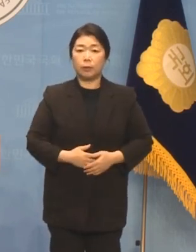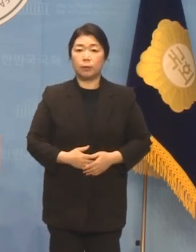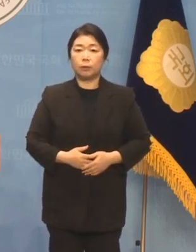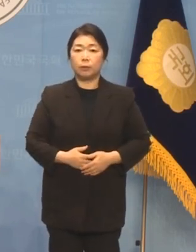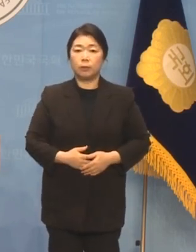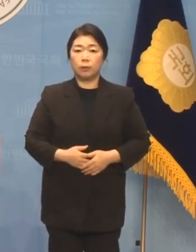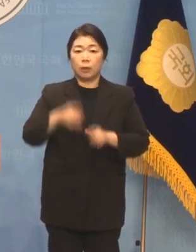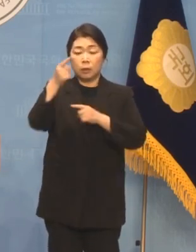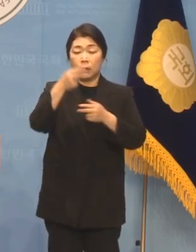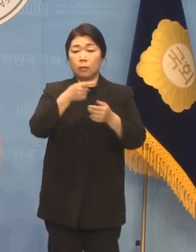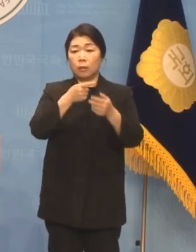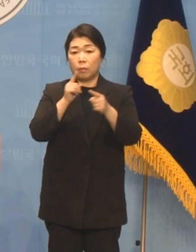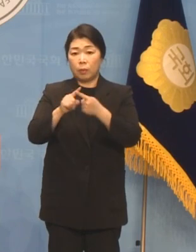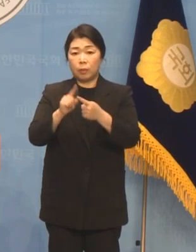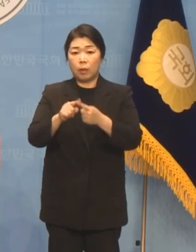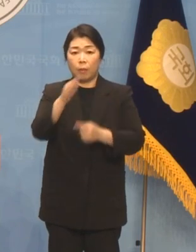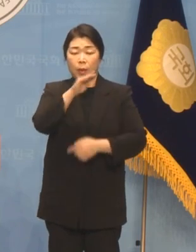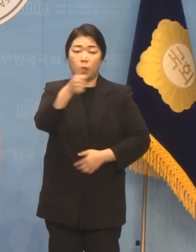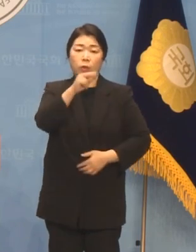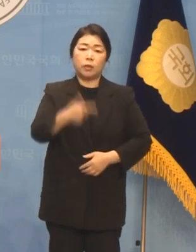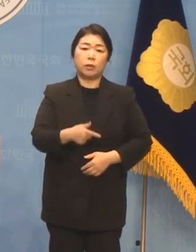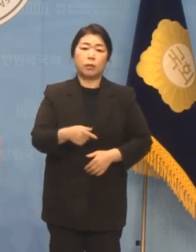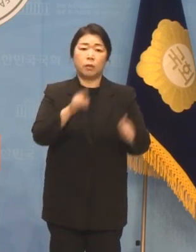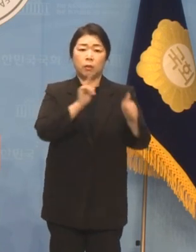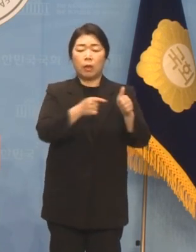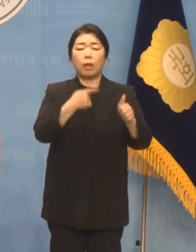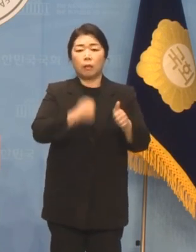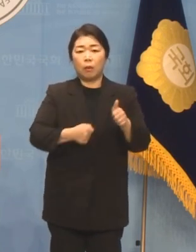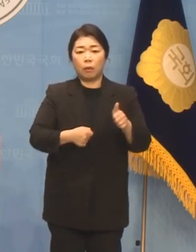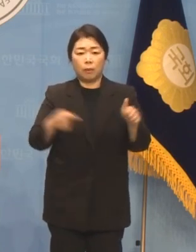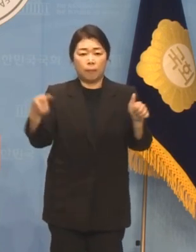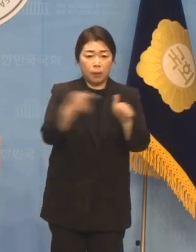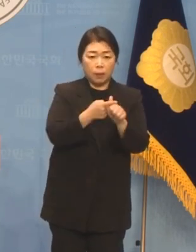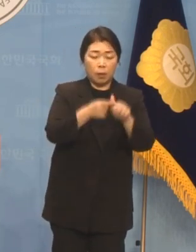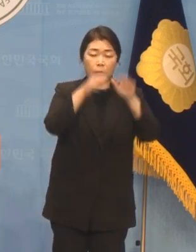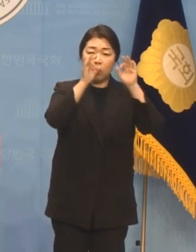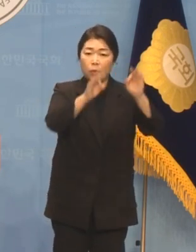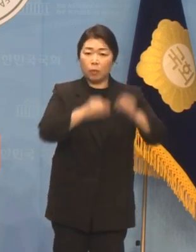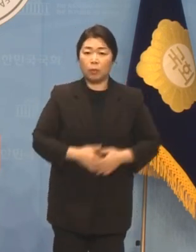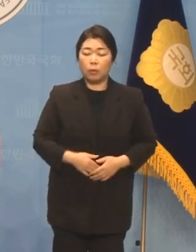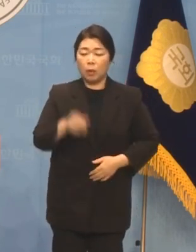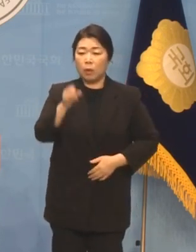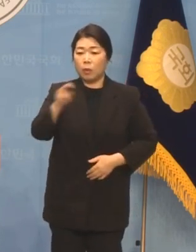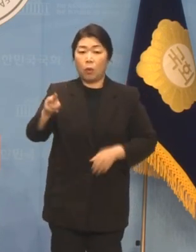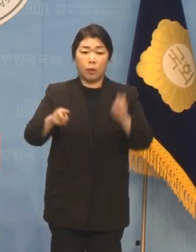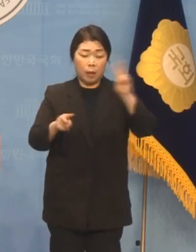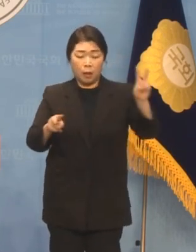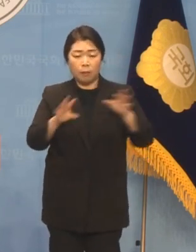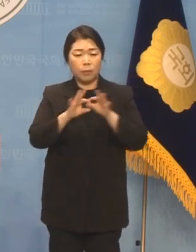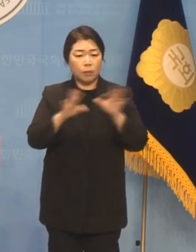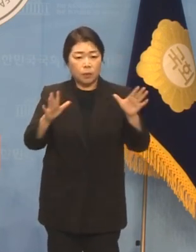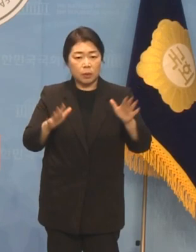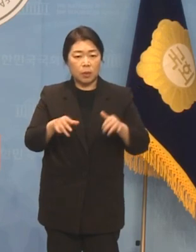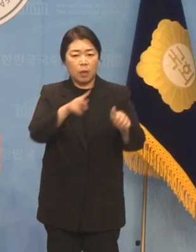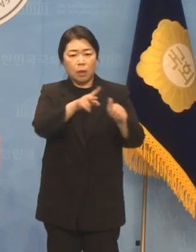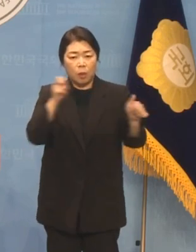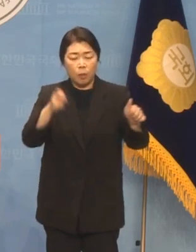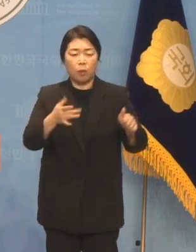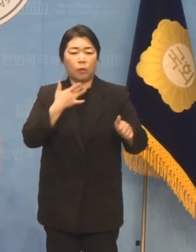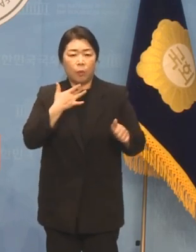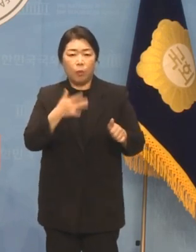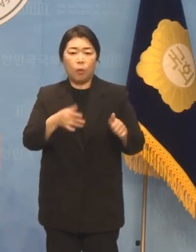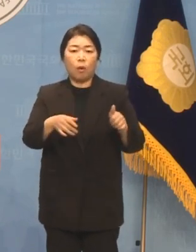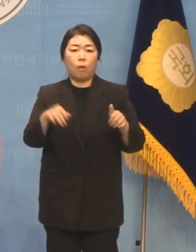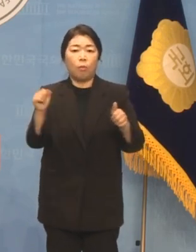이재명 대표, 배현진 의원에게 가해졌던 피습을 두고 여야 가릴 것 없이 혐오와 폭력의